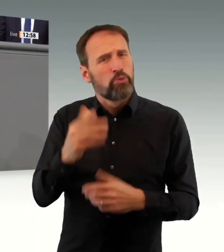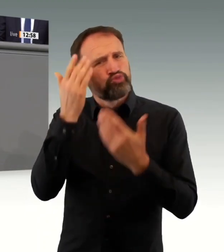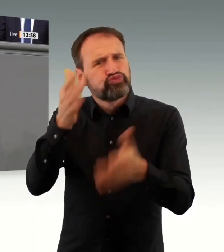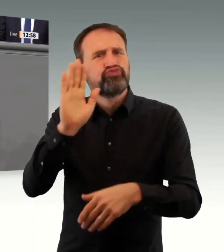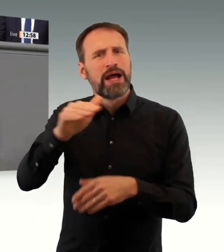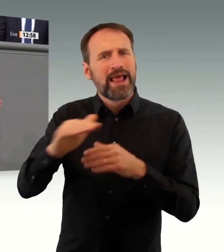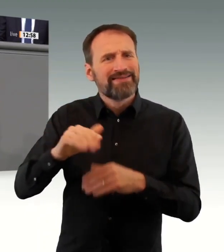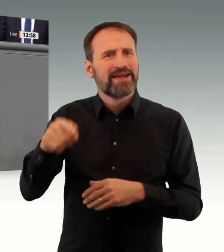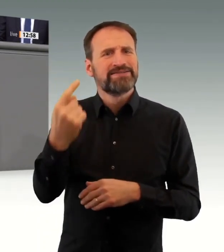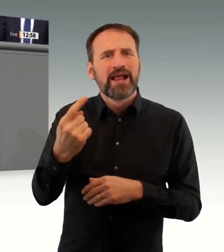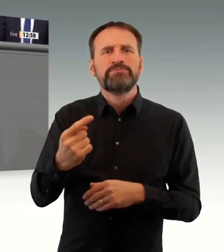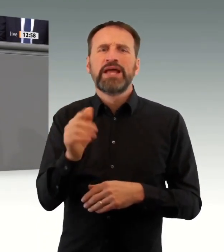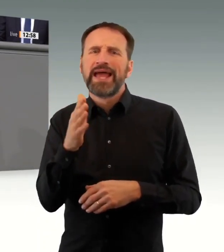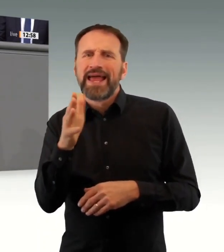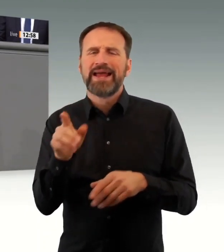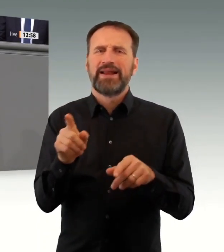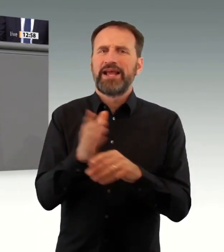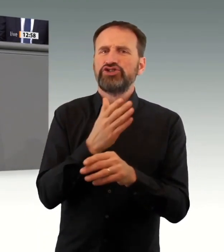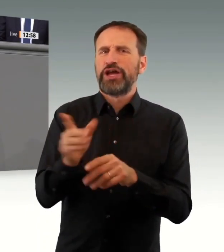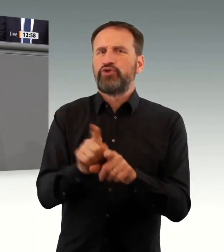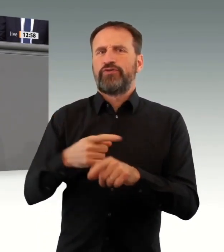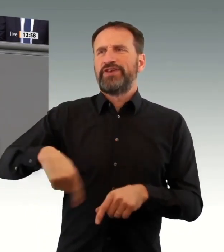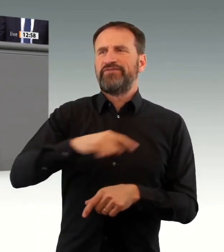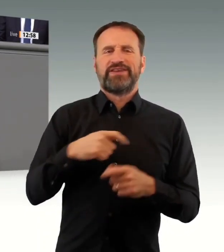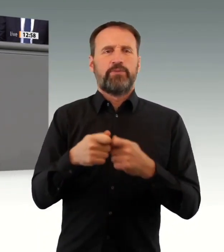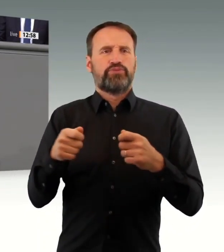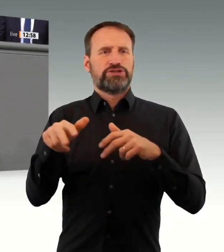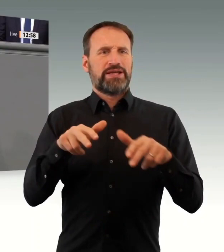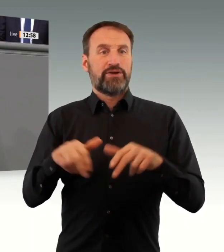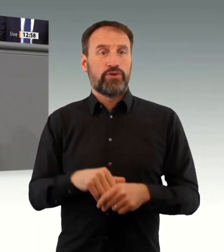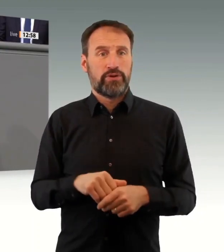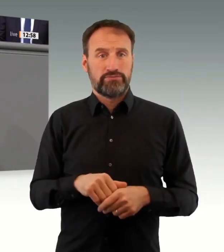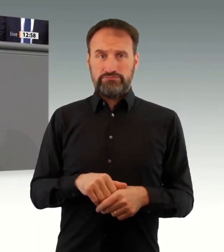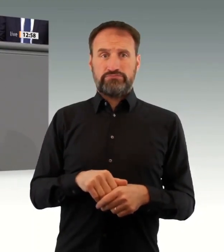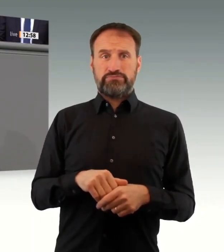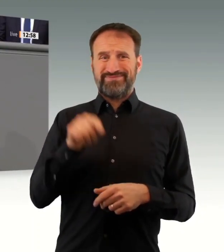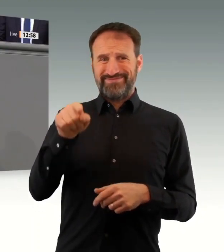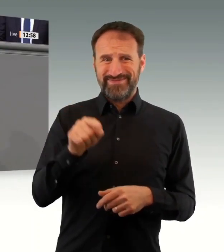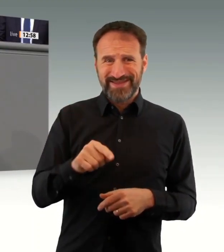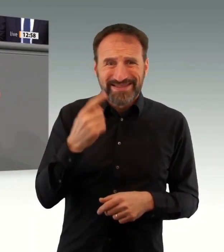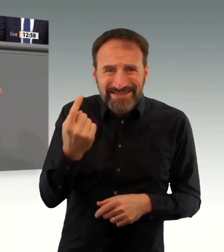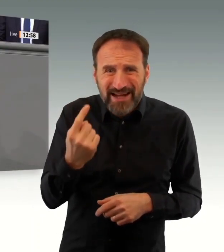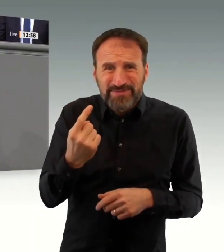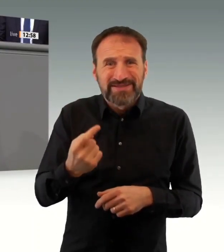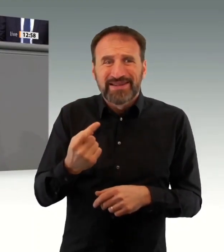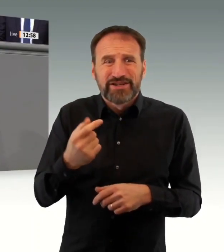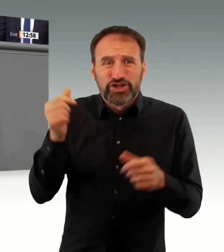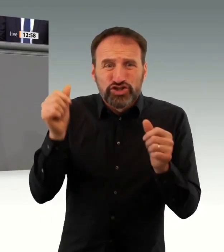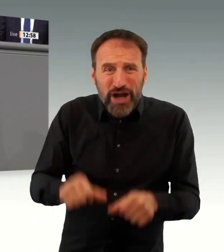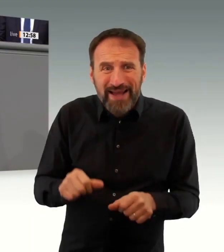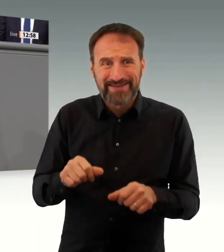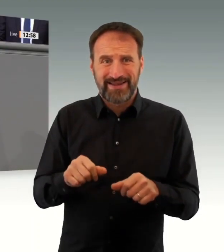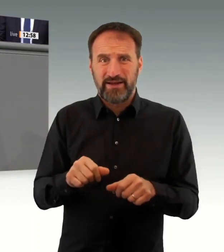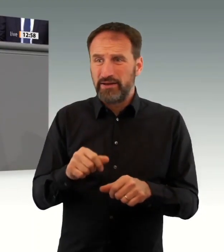Menschen, die mit besonders gefährdeten Menschen zusammenarbeiten, hingewiesen. Sie haben recht. Das gilt aber nicht nur für